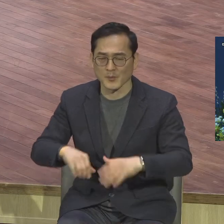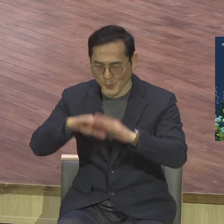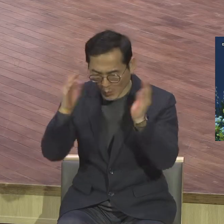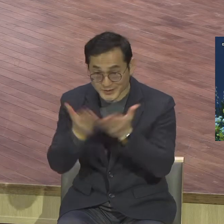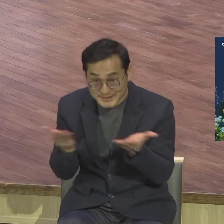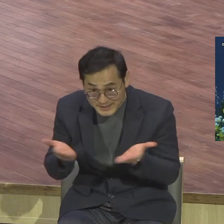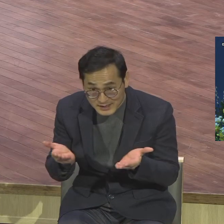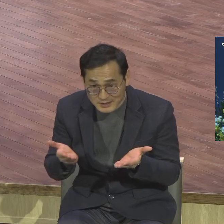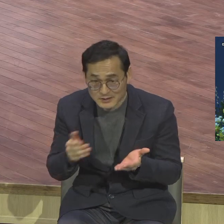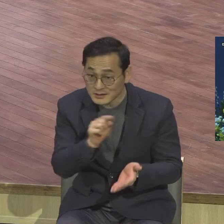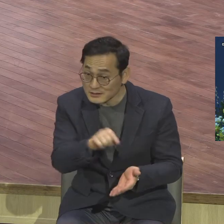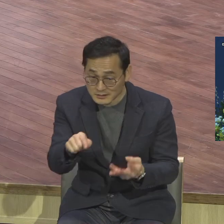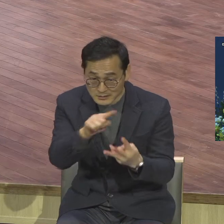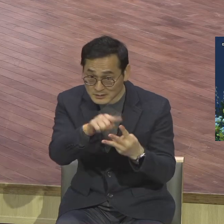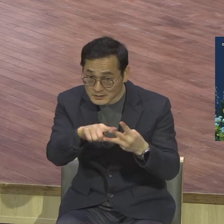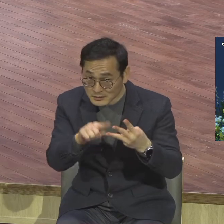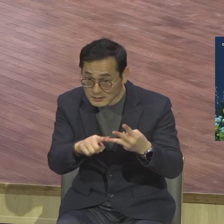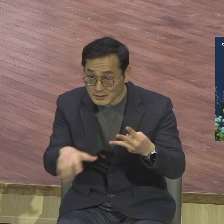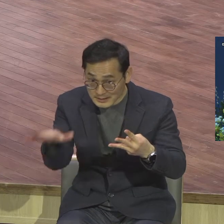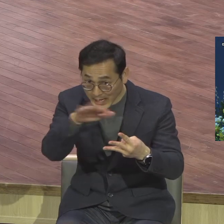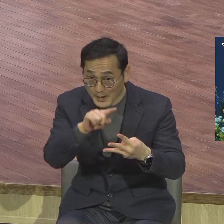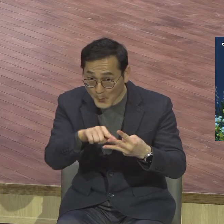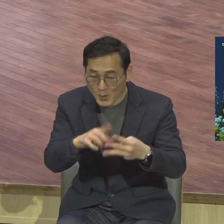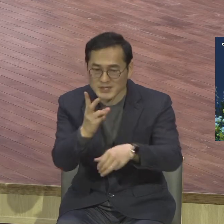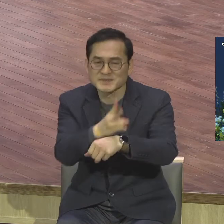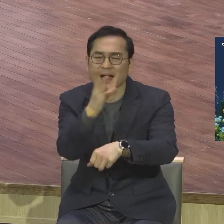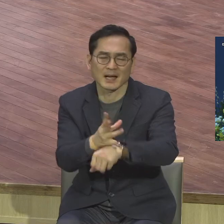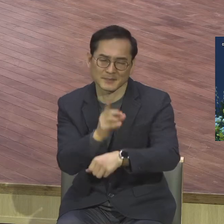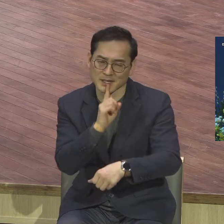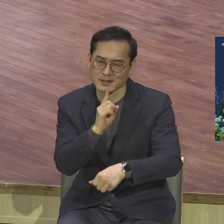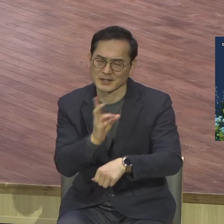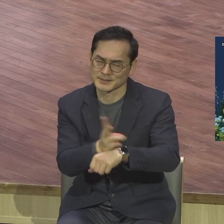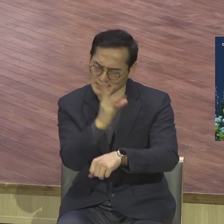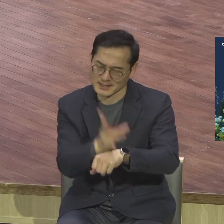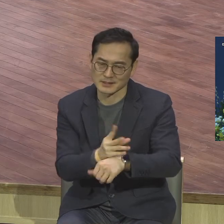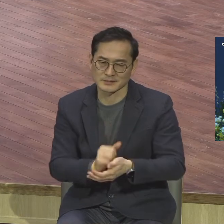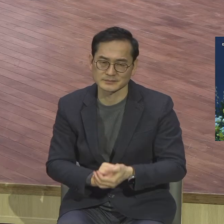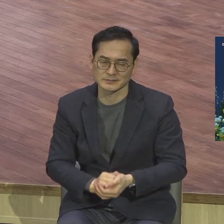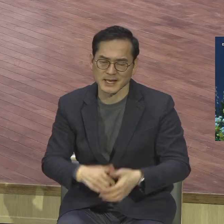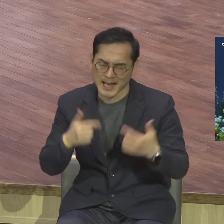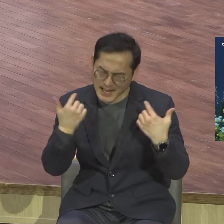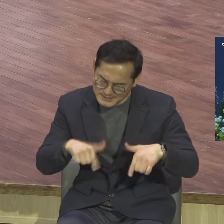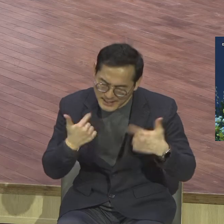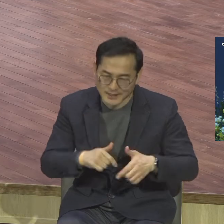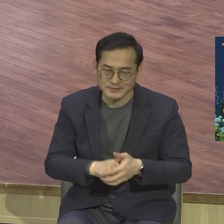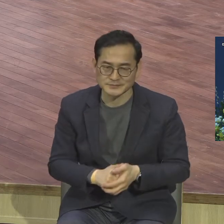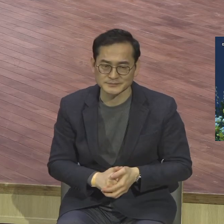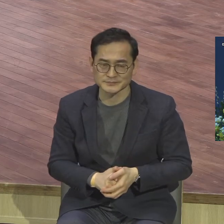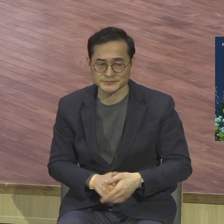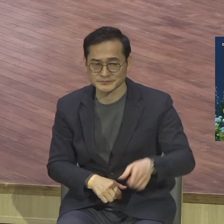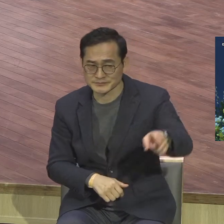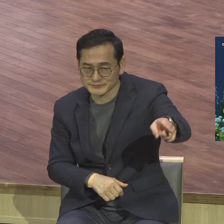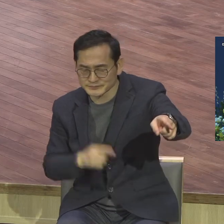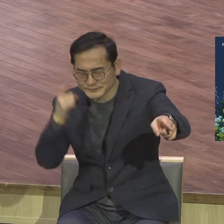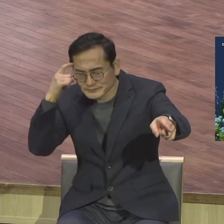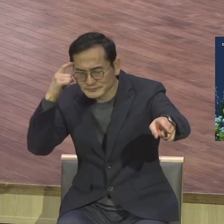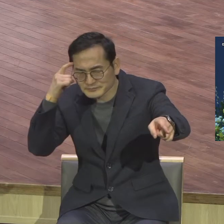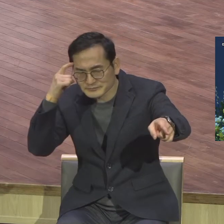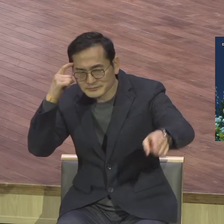감사, 기뻄 24 늘 감사하고 그 사람만 생각하면 막 이상하게 웃음이